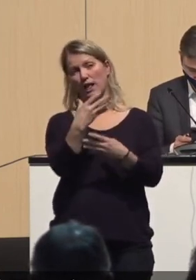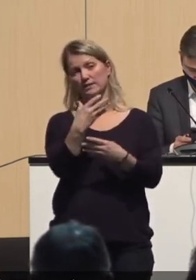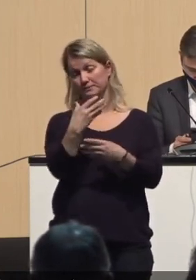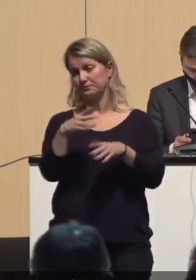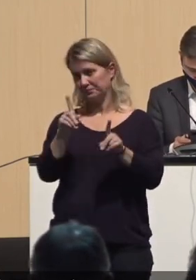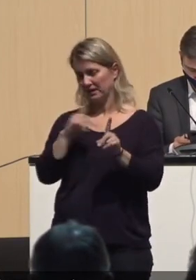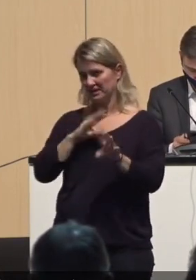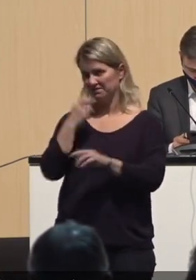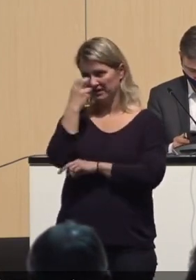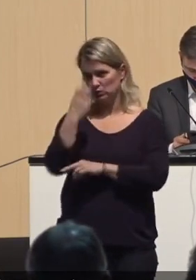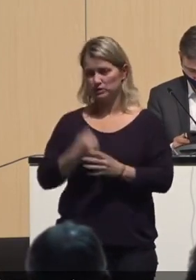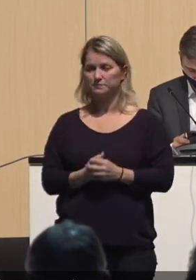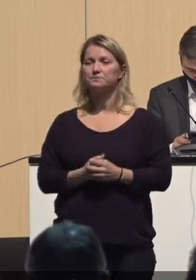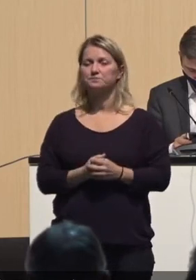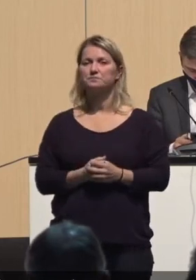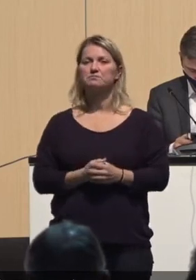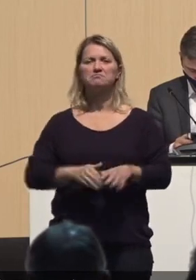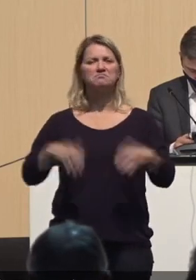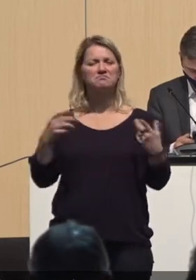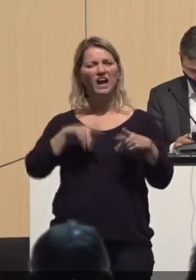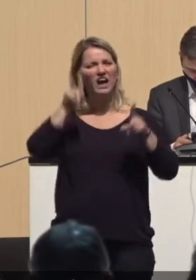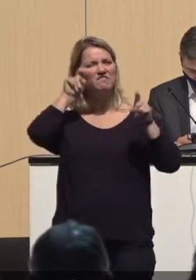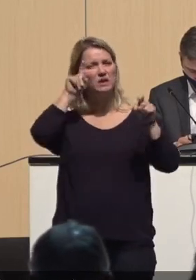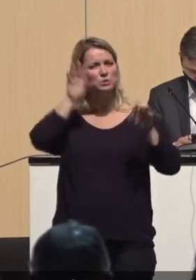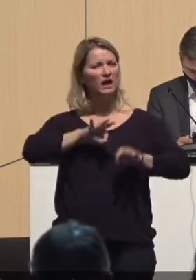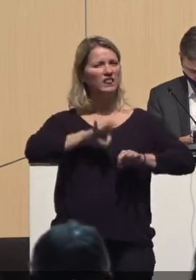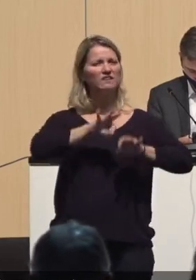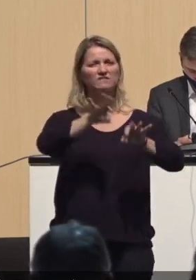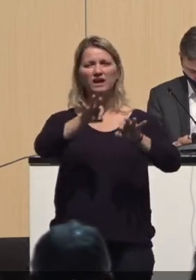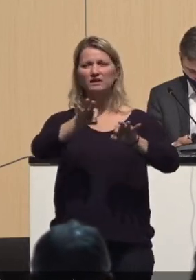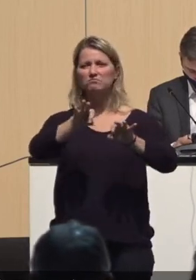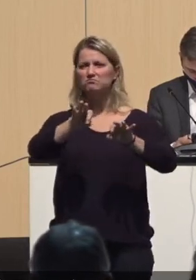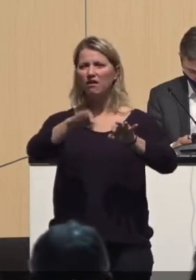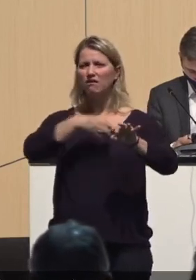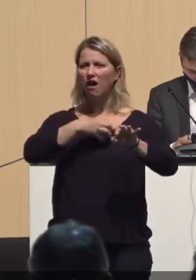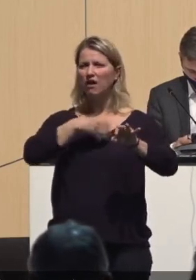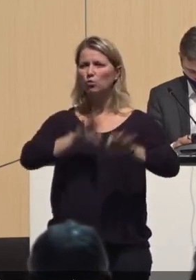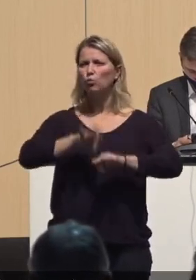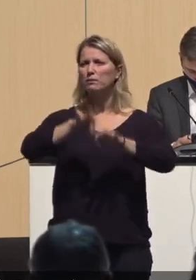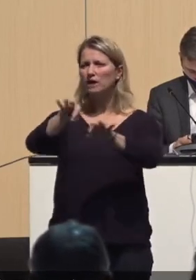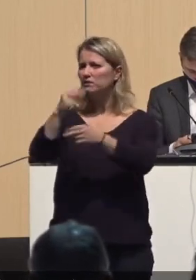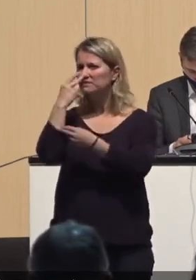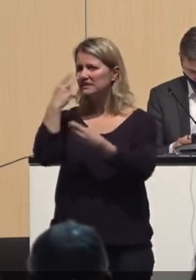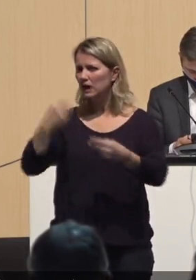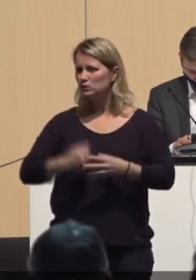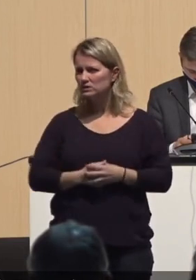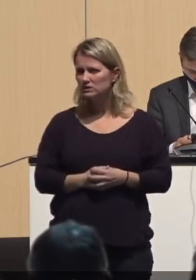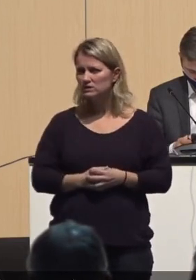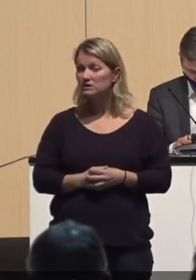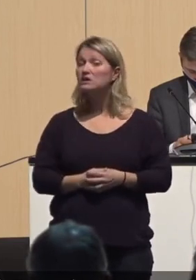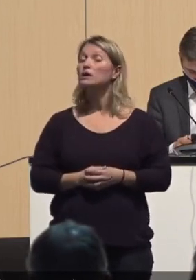übertragen sich Virusinfekte oder Krankheiten? Sie übertragen sich durch